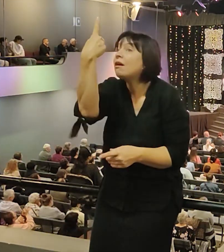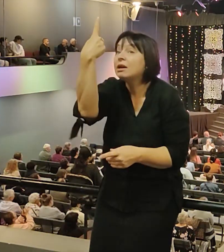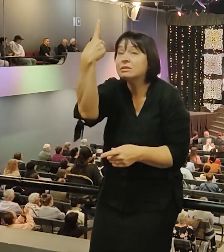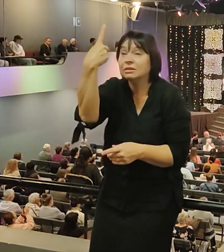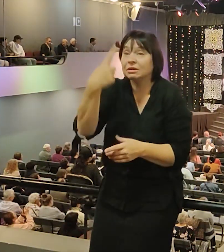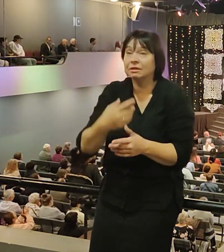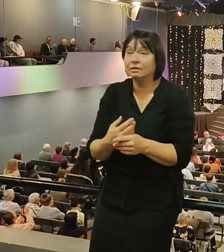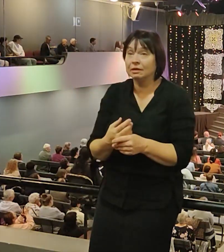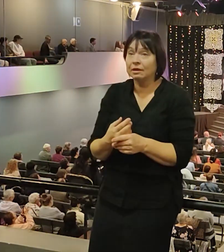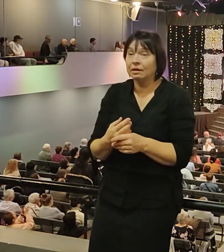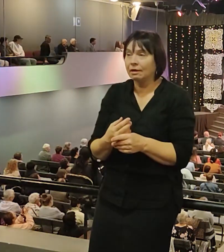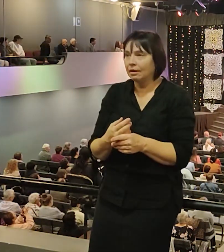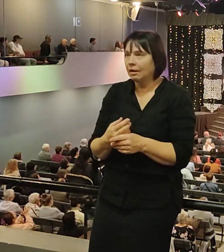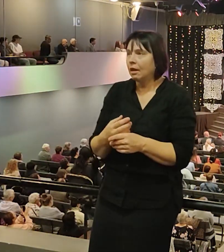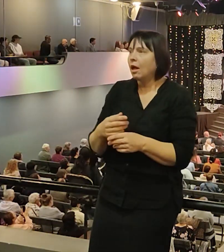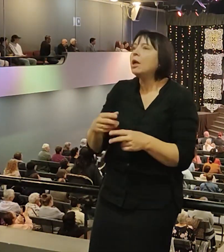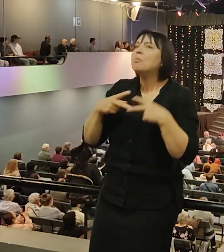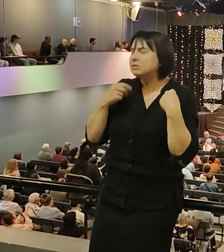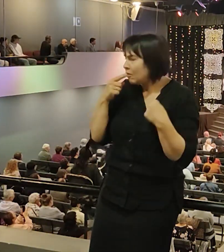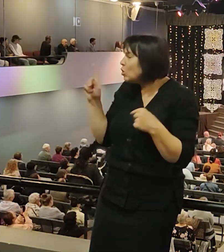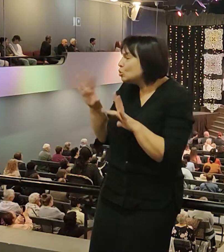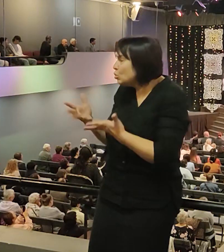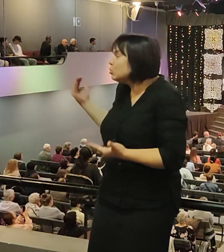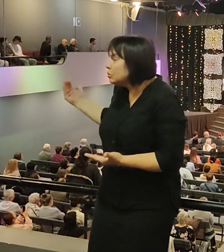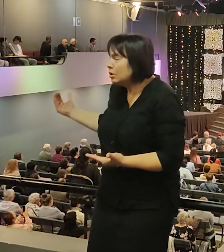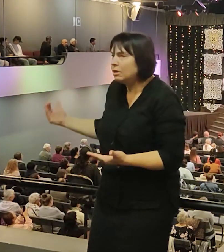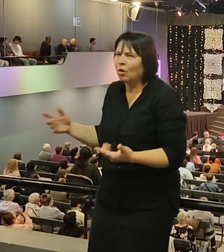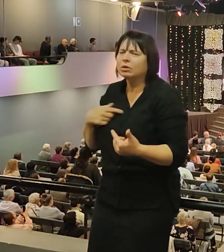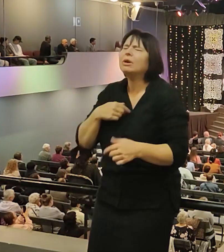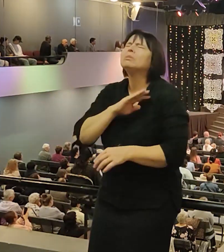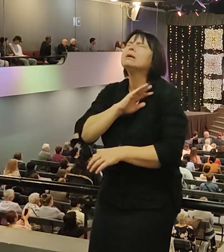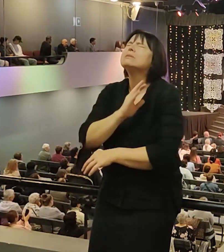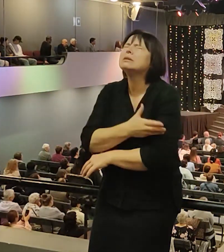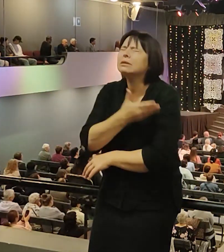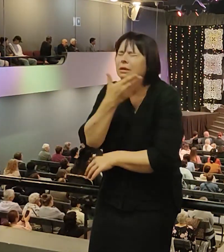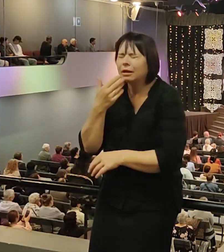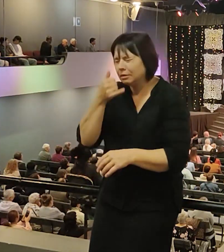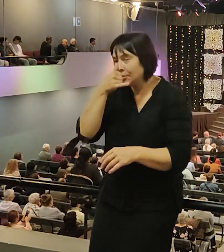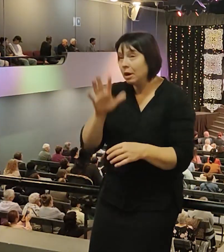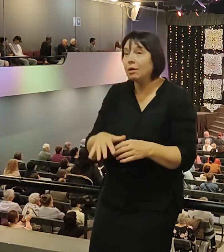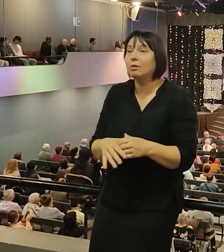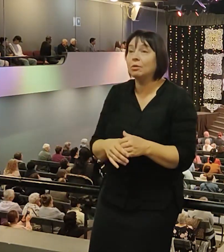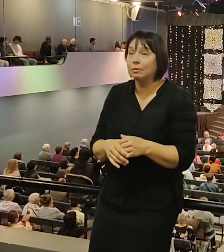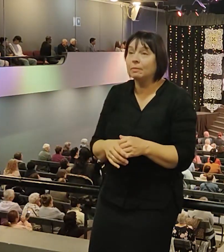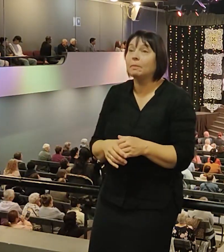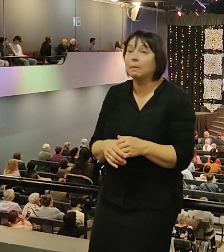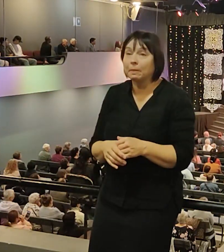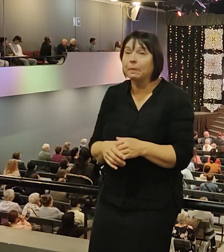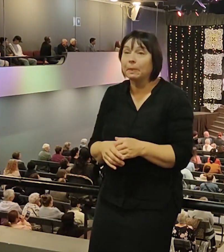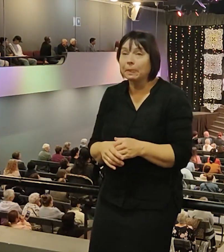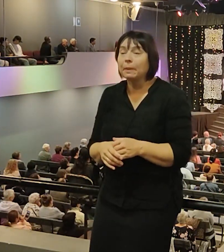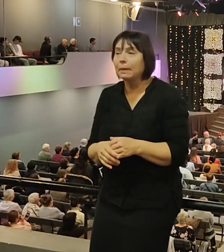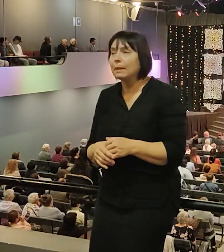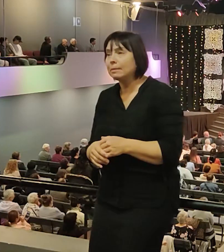Мне говорят, братья, что с тобой? У тебя язык уже заплетается. говорю, сил нету, не могу я. Бог не исцеляет меня. Я живу с удовольствием на этой земле.